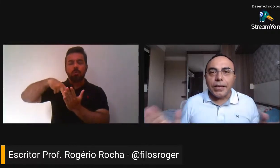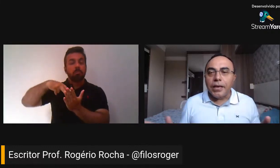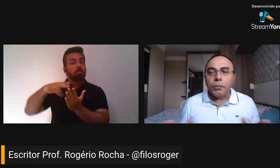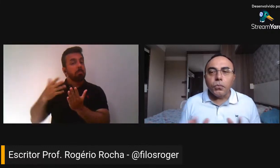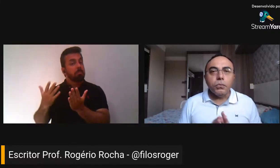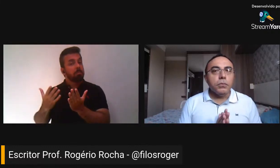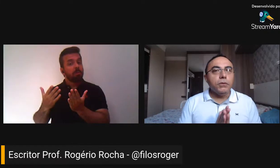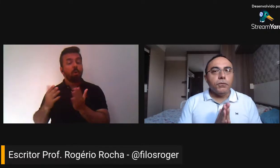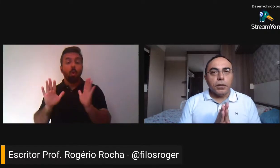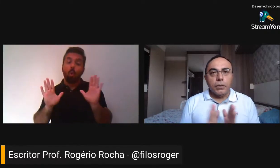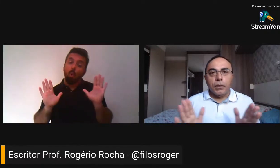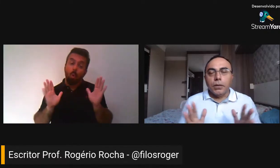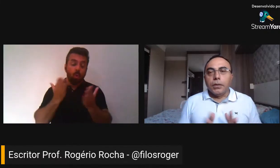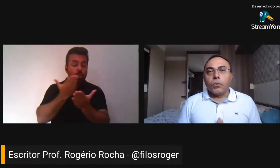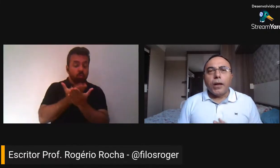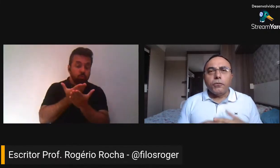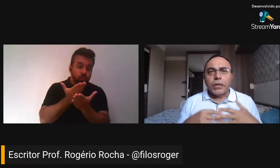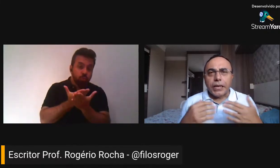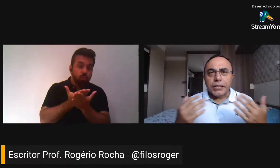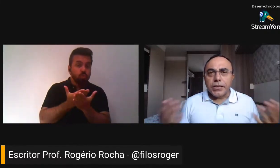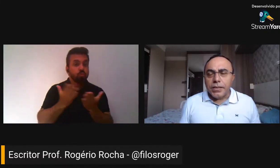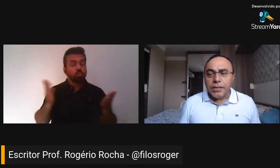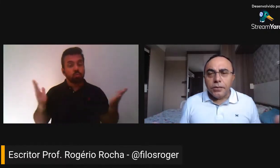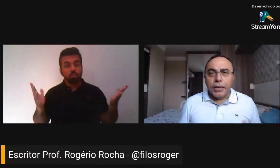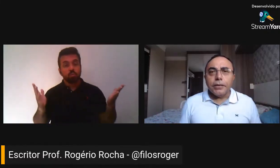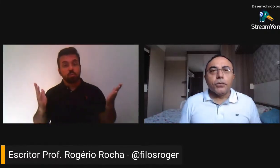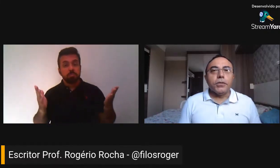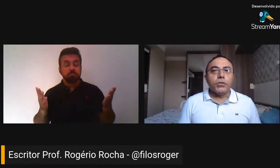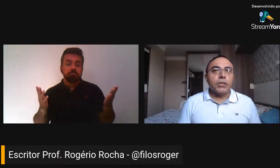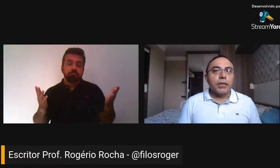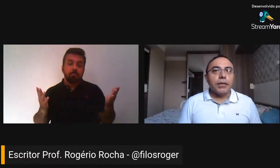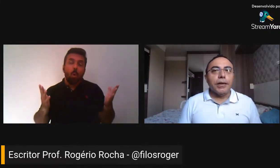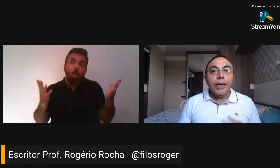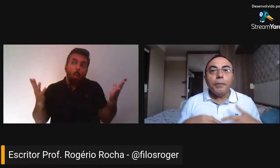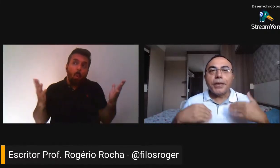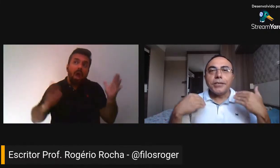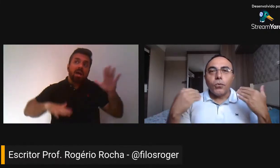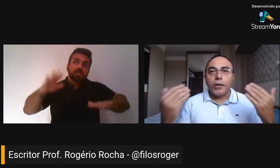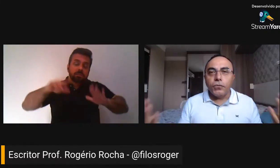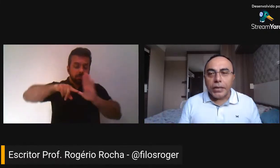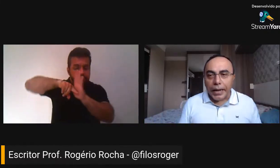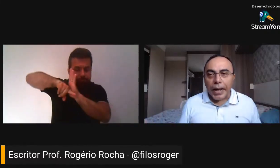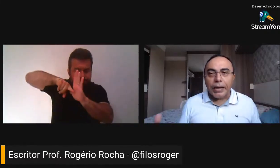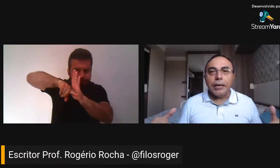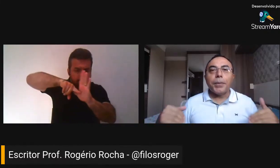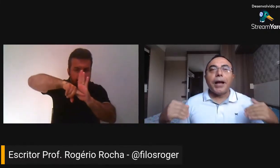passatempo, enfim. Qualificação, quando a gente tem que ler para se qualificar, ler para